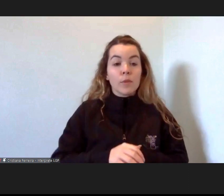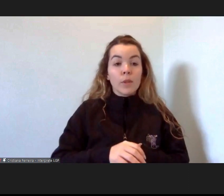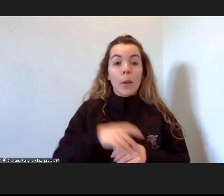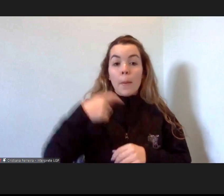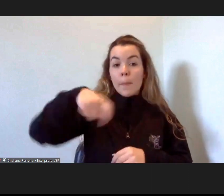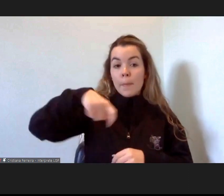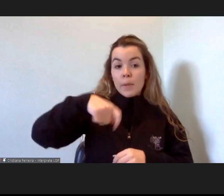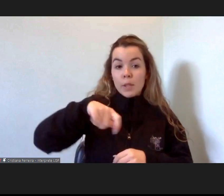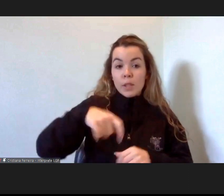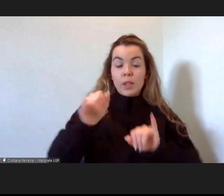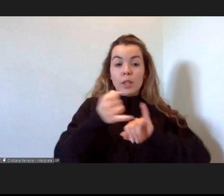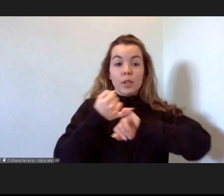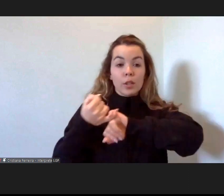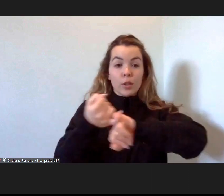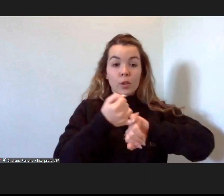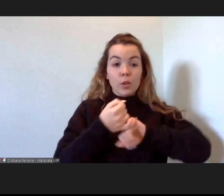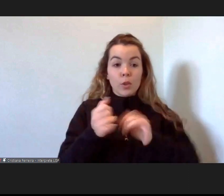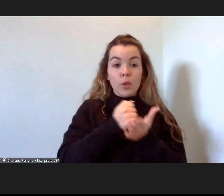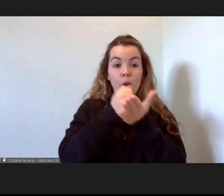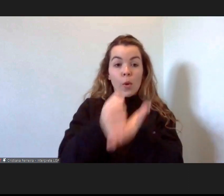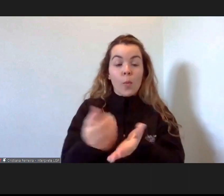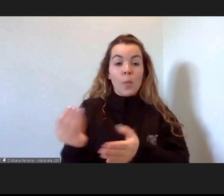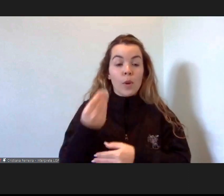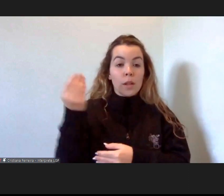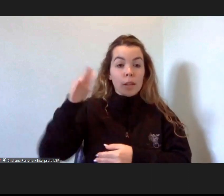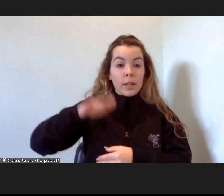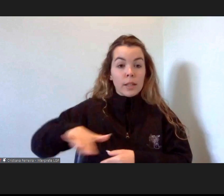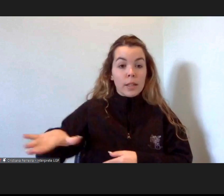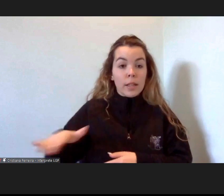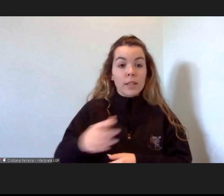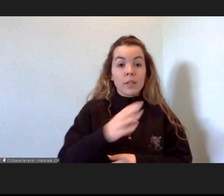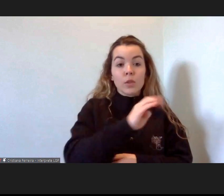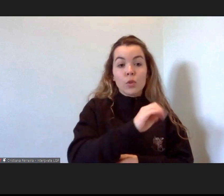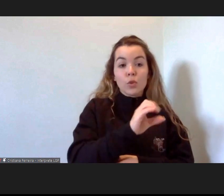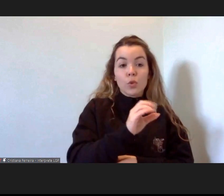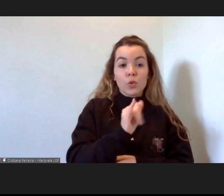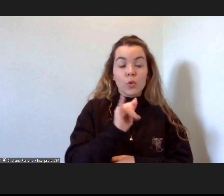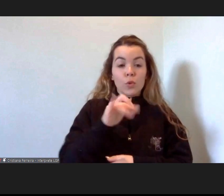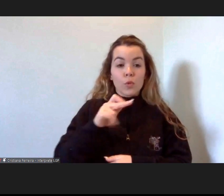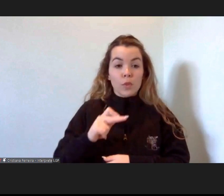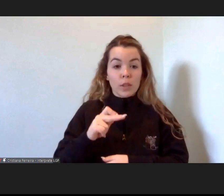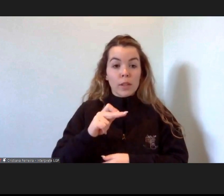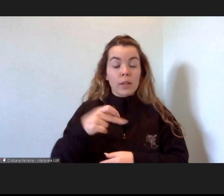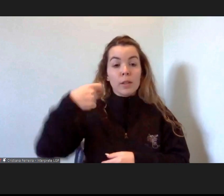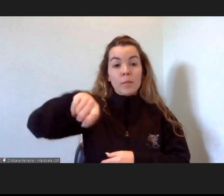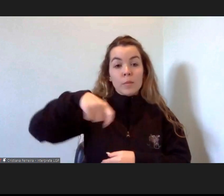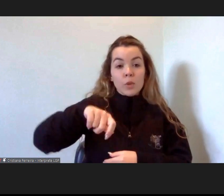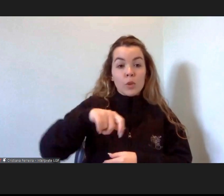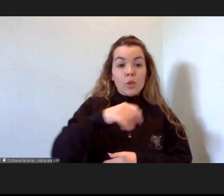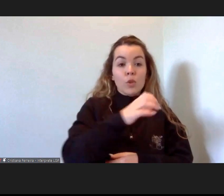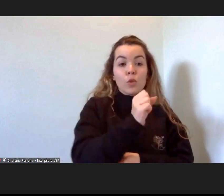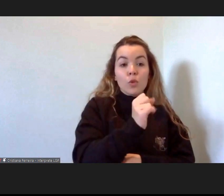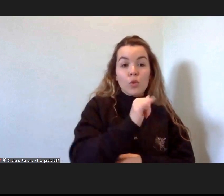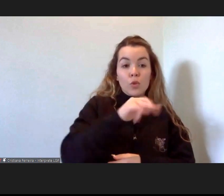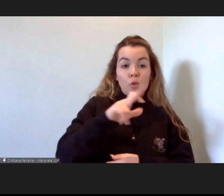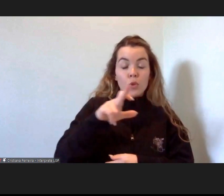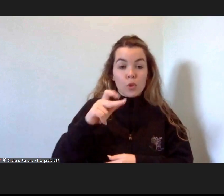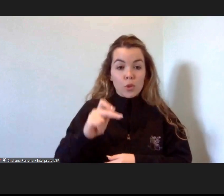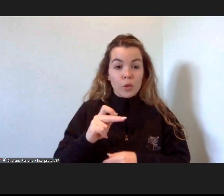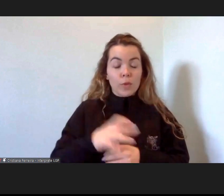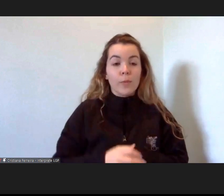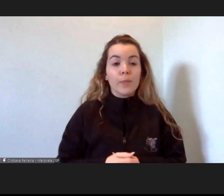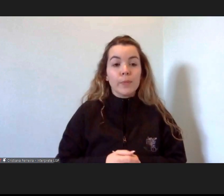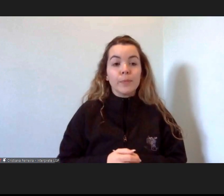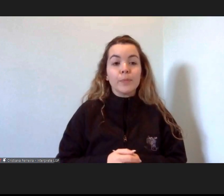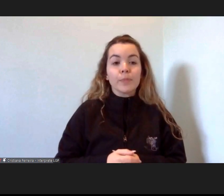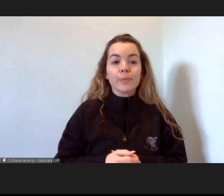de Apoio à Criança e Sofia Couto, presidente do Gira, Grupo de Intervenção e Reabilitação Ativa, IPSS.